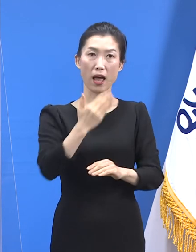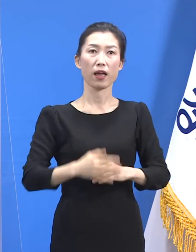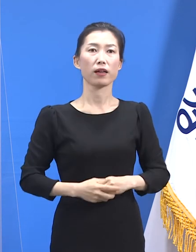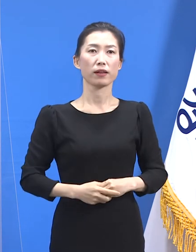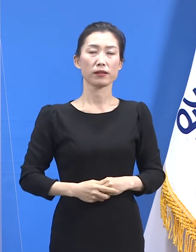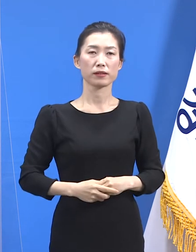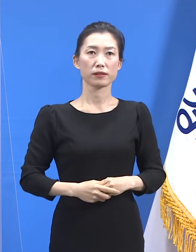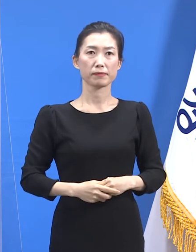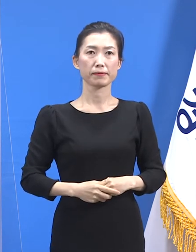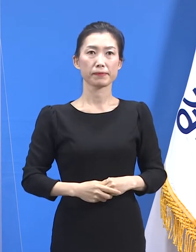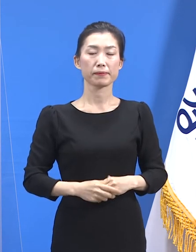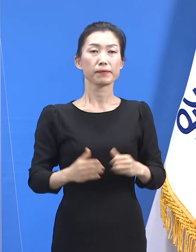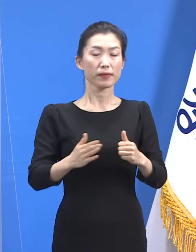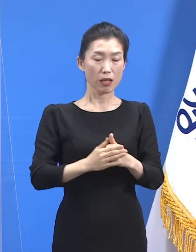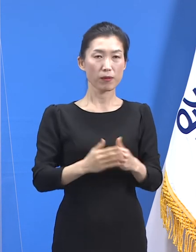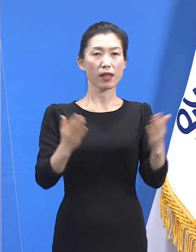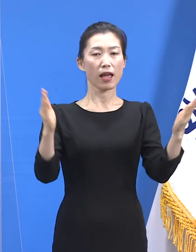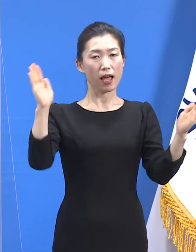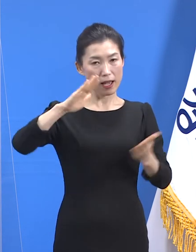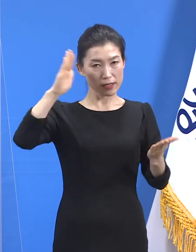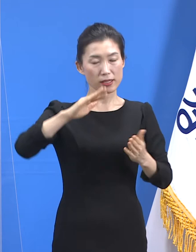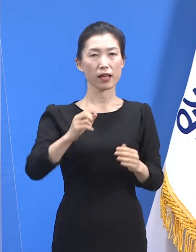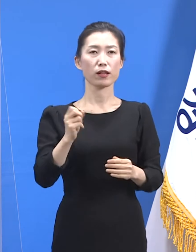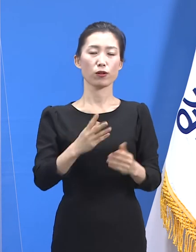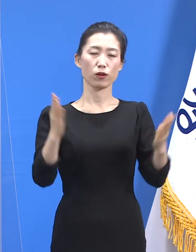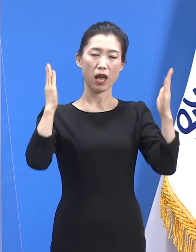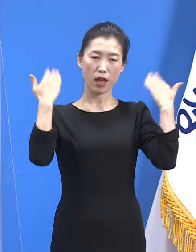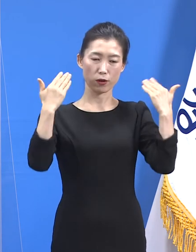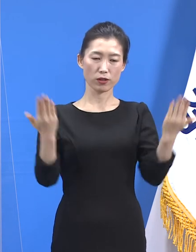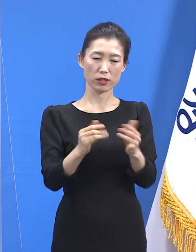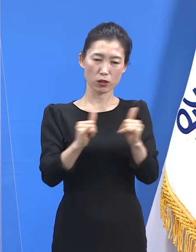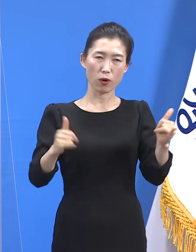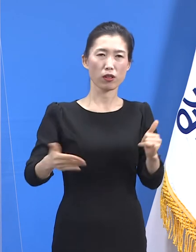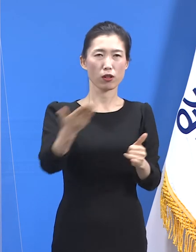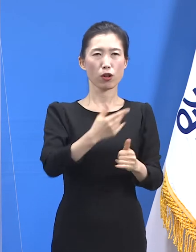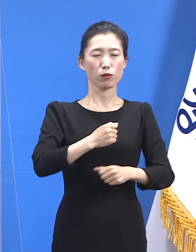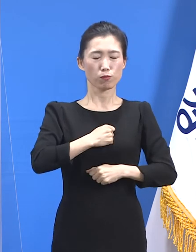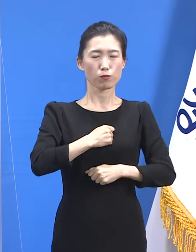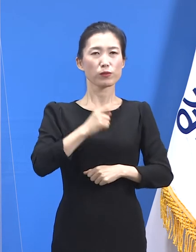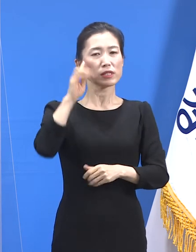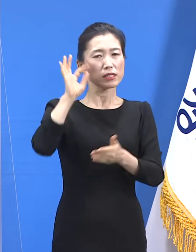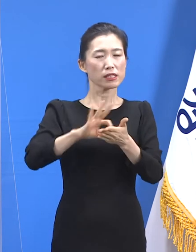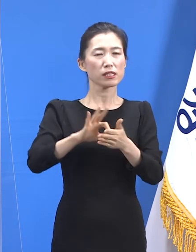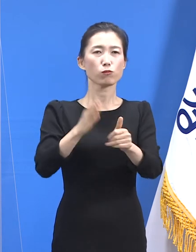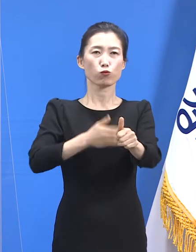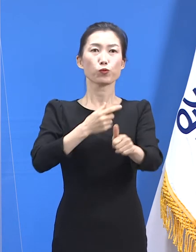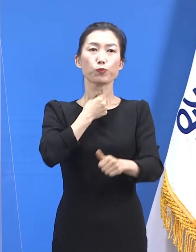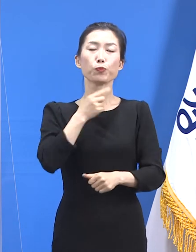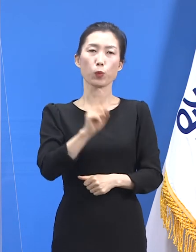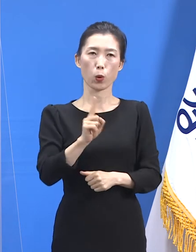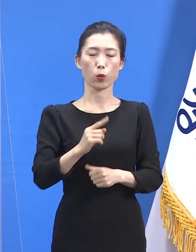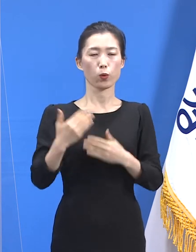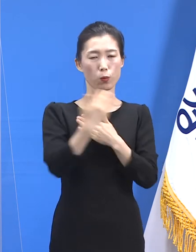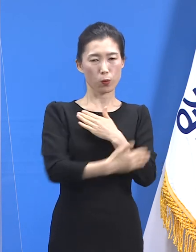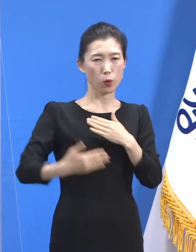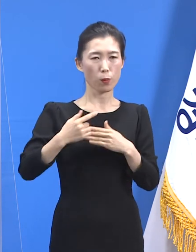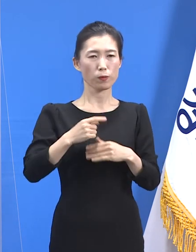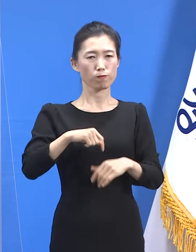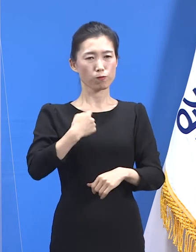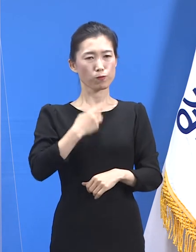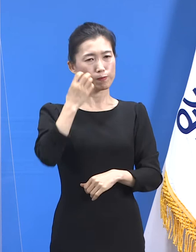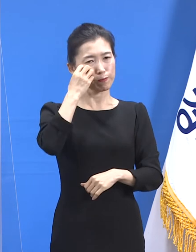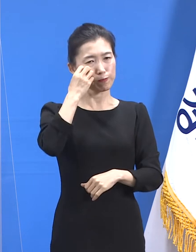관점에서 학생과 교육직원들께서 명심해야 할 한 가지는 이것입니다. 자기 몸의 증상을 잘